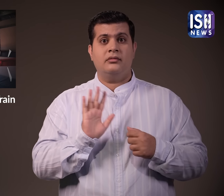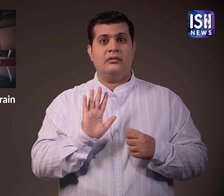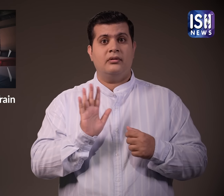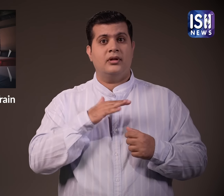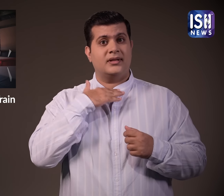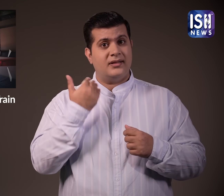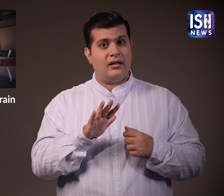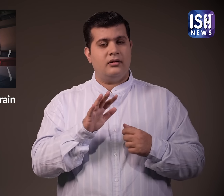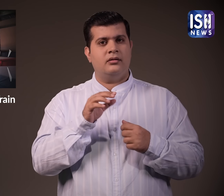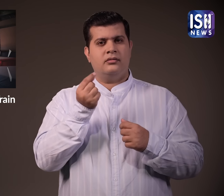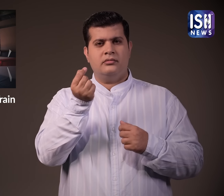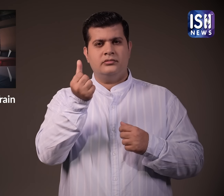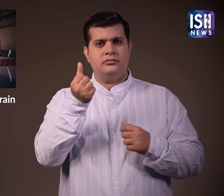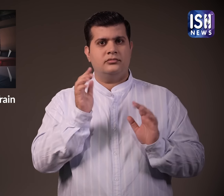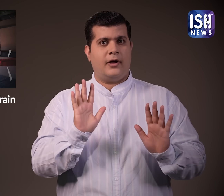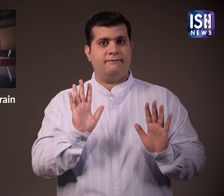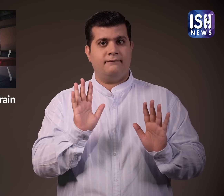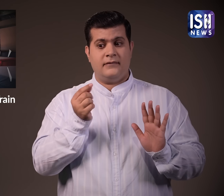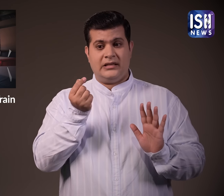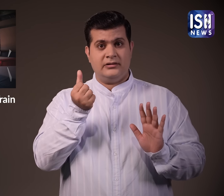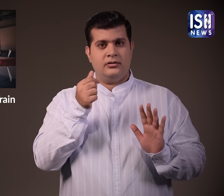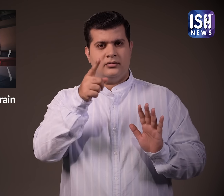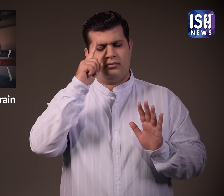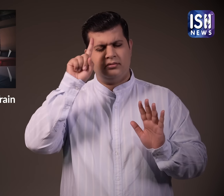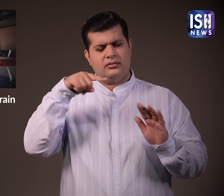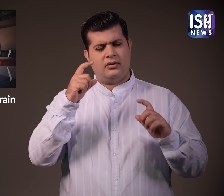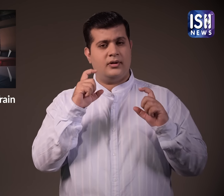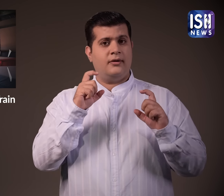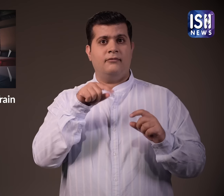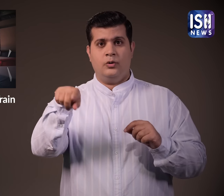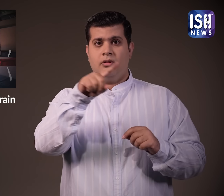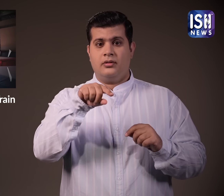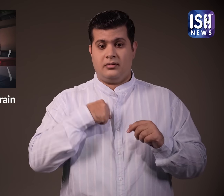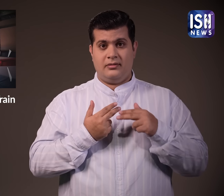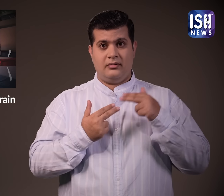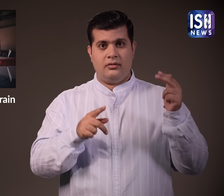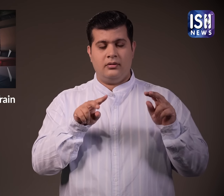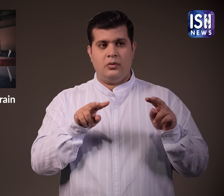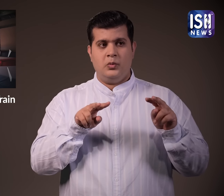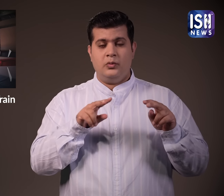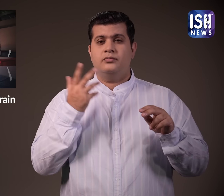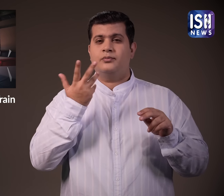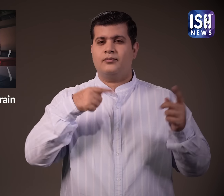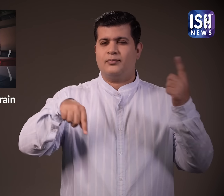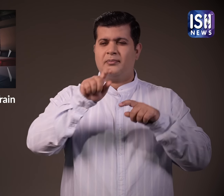नहीं एक छोटी से दुर्गटना जान लेवा हो गई इस खबर को देखने के बाद आप अगली बार ज्यादा सतर्क रहेंगे